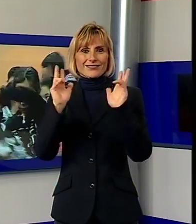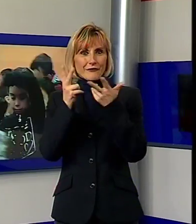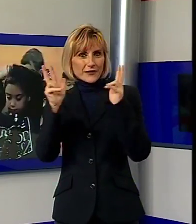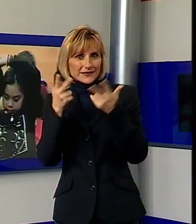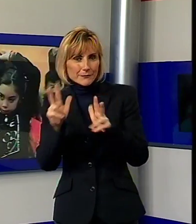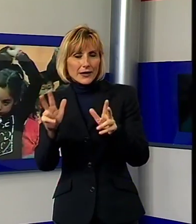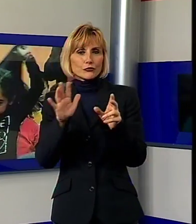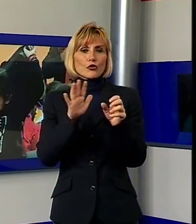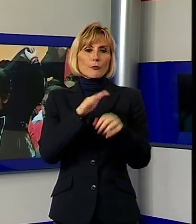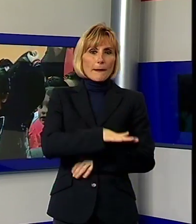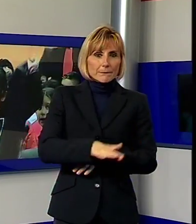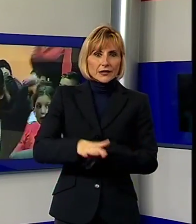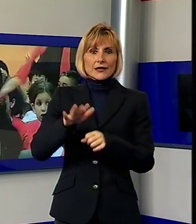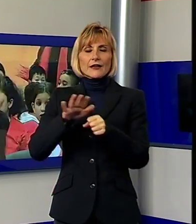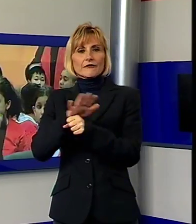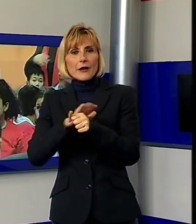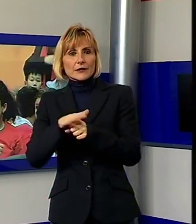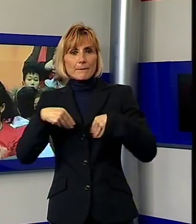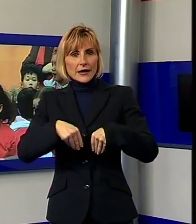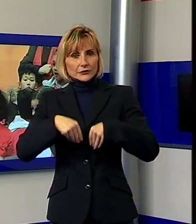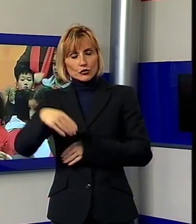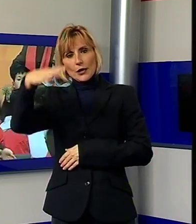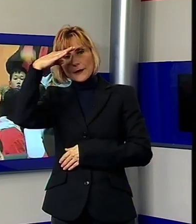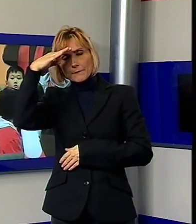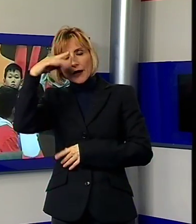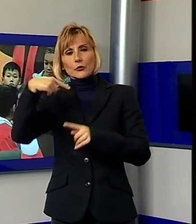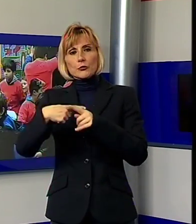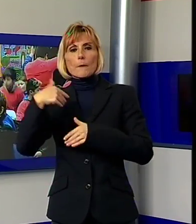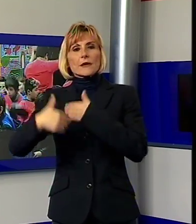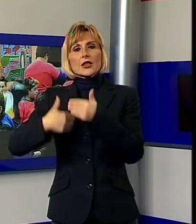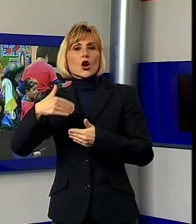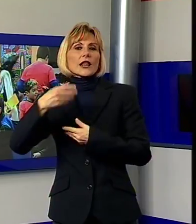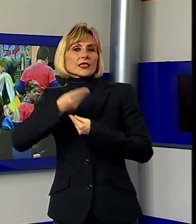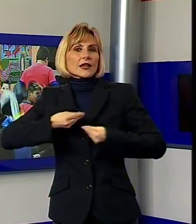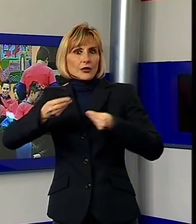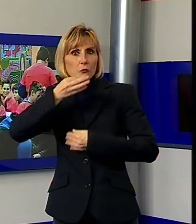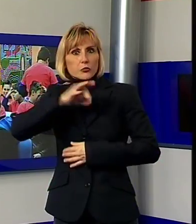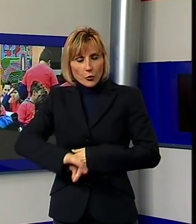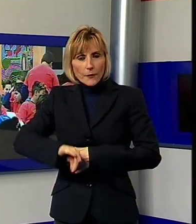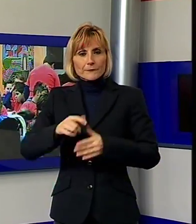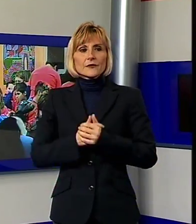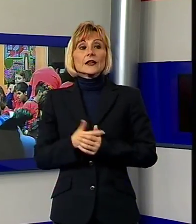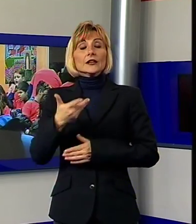famiglie partecipano, imparano e imparano a migliorare il nostro territorio. Oltre 180 classi,